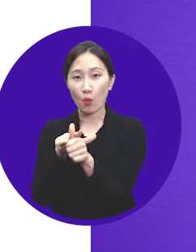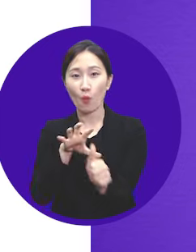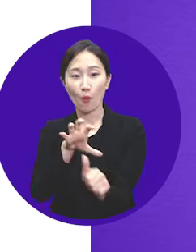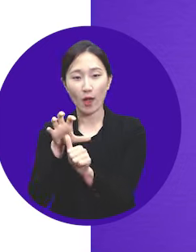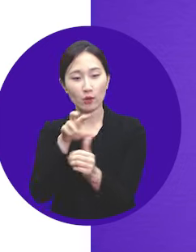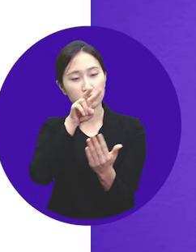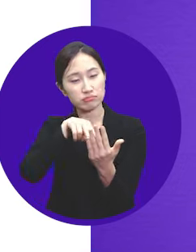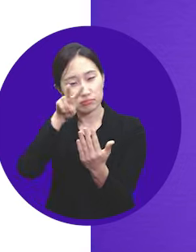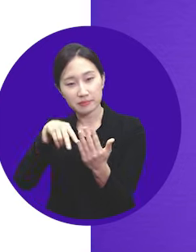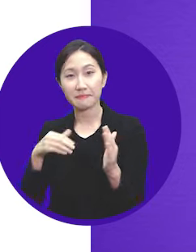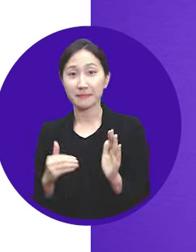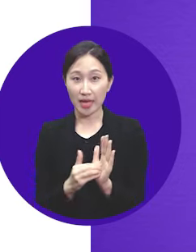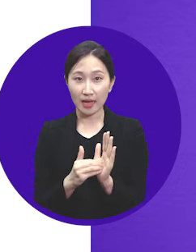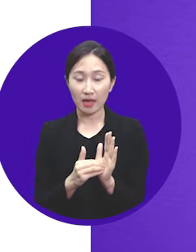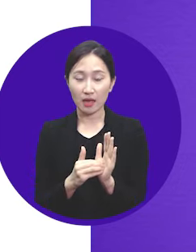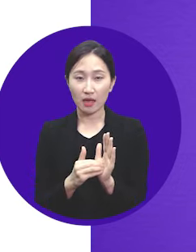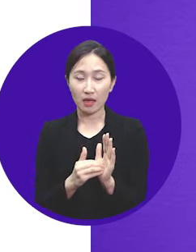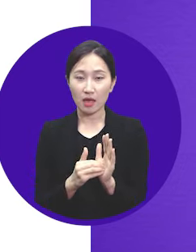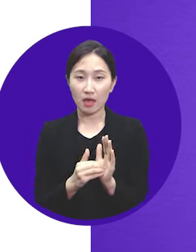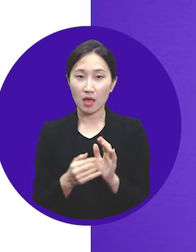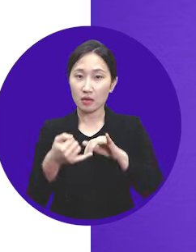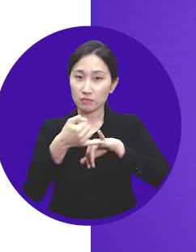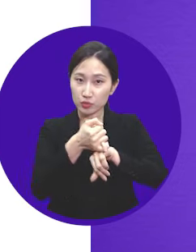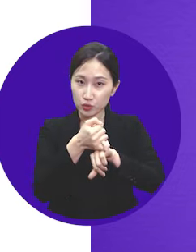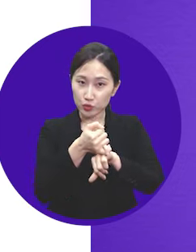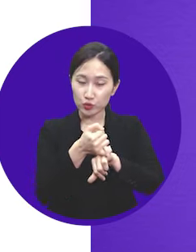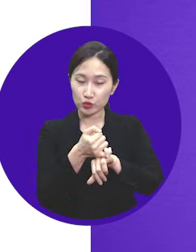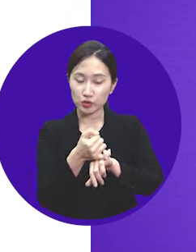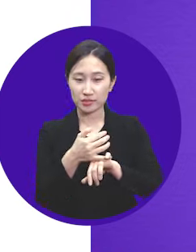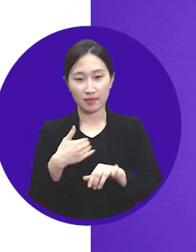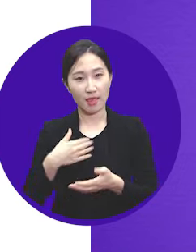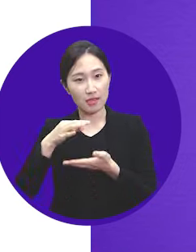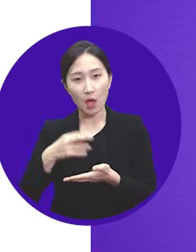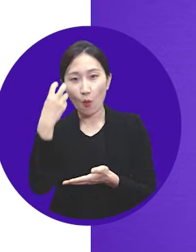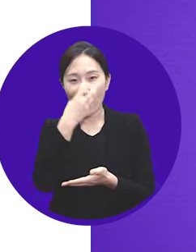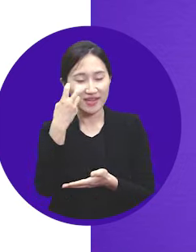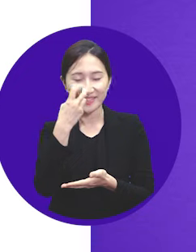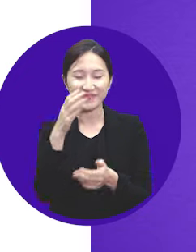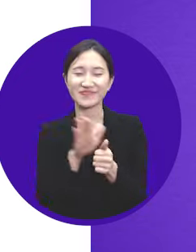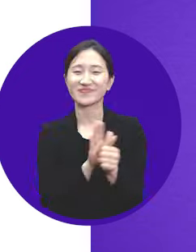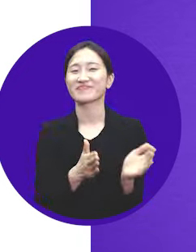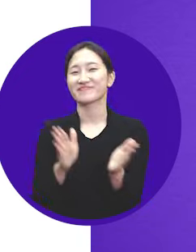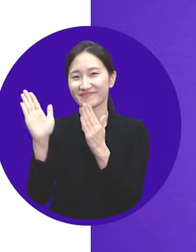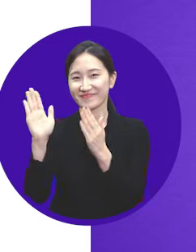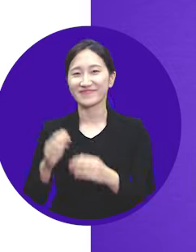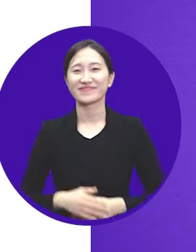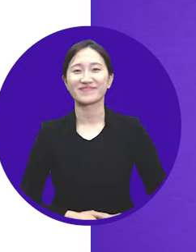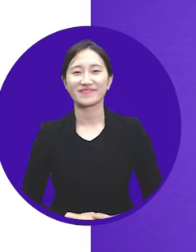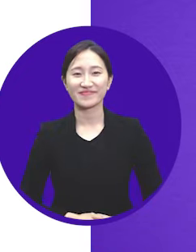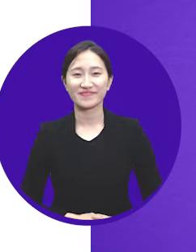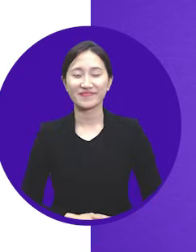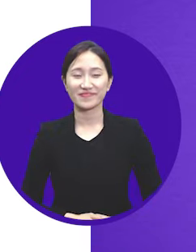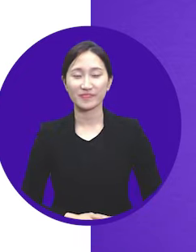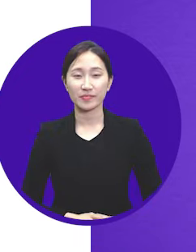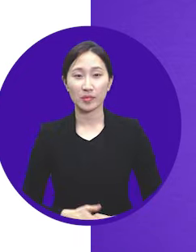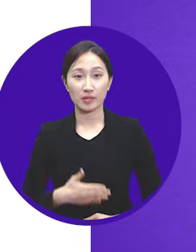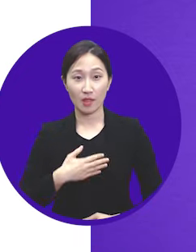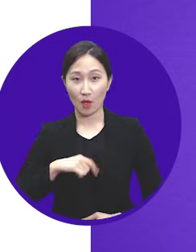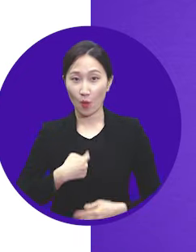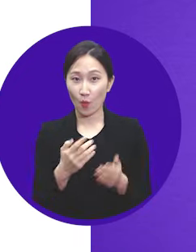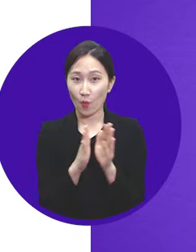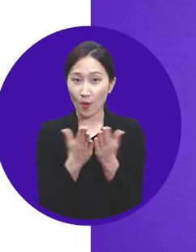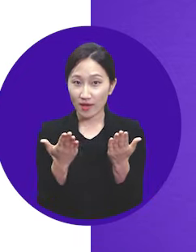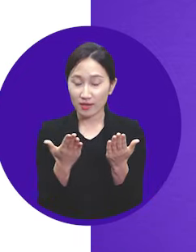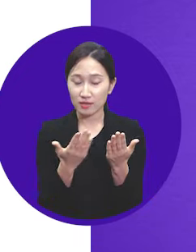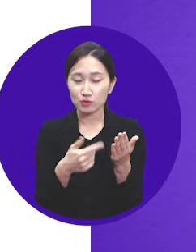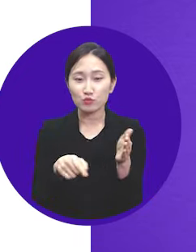처리 동의 내용을 확인해 주시고 개인정보 필수 동의와 마이 데이터는 건너뛰기를 눌러 넘어갈게요. 다음